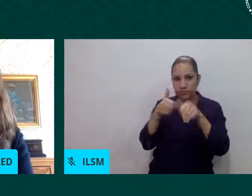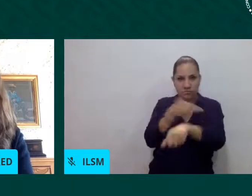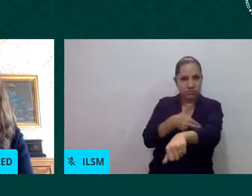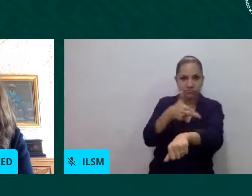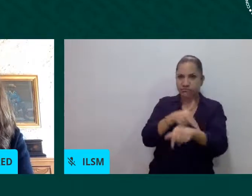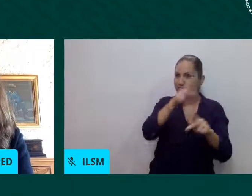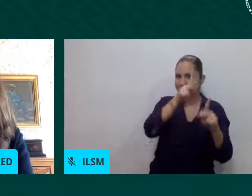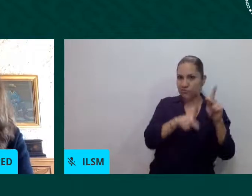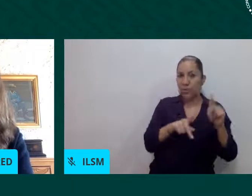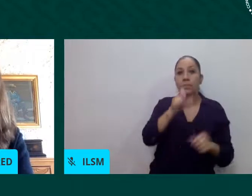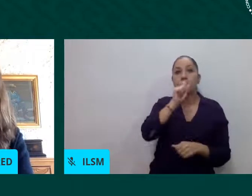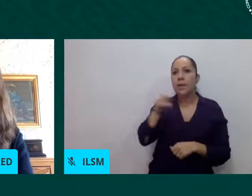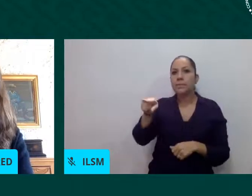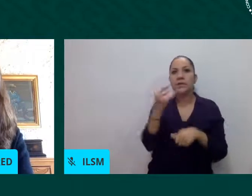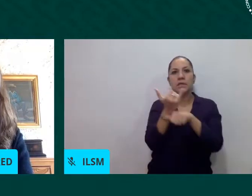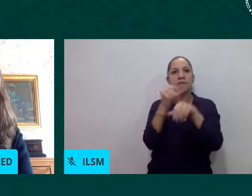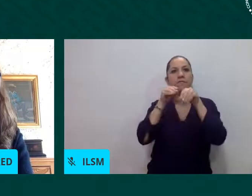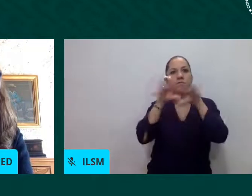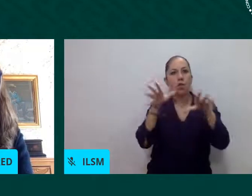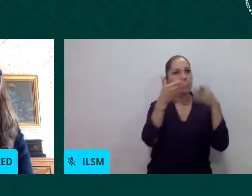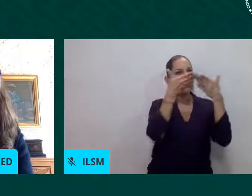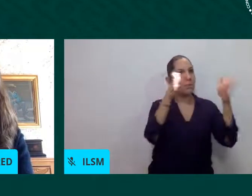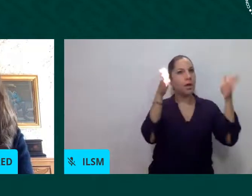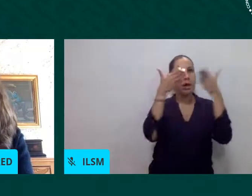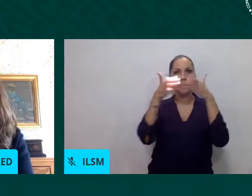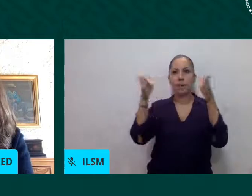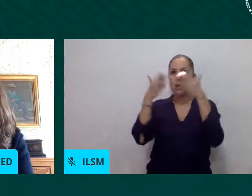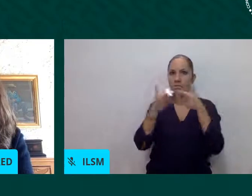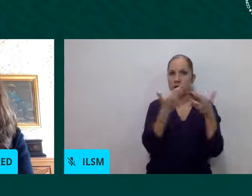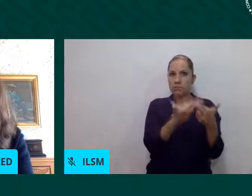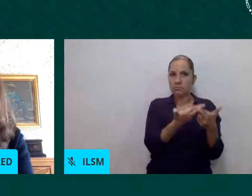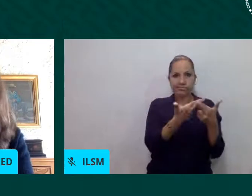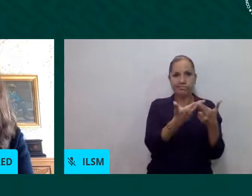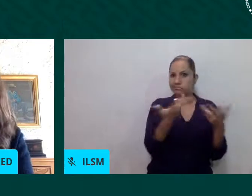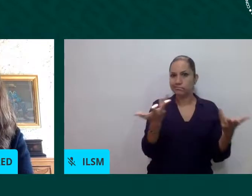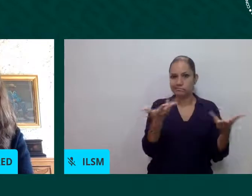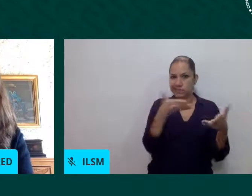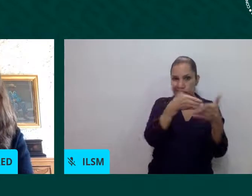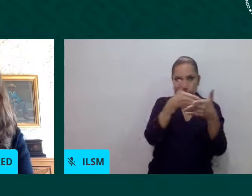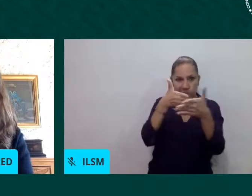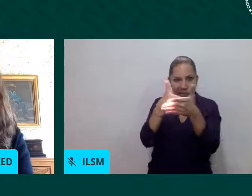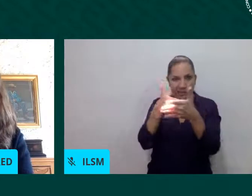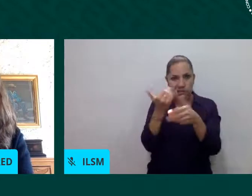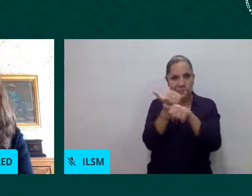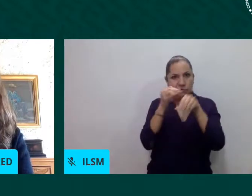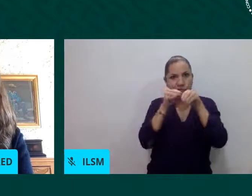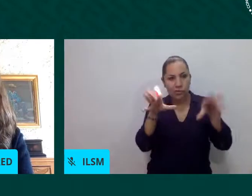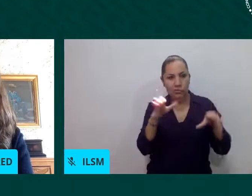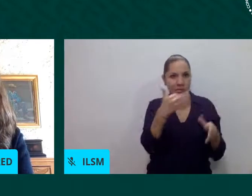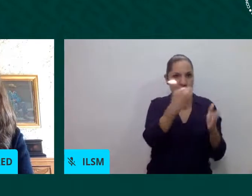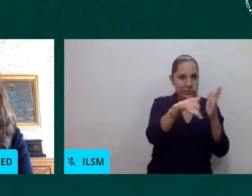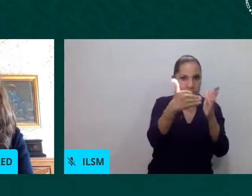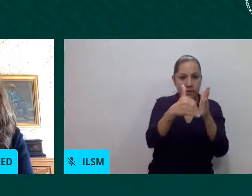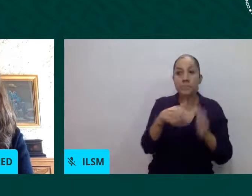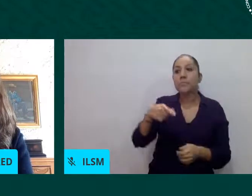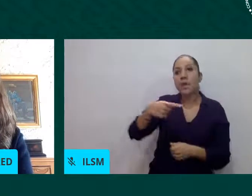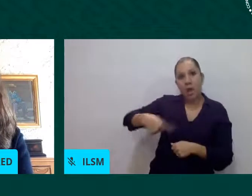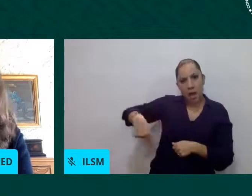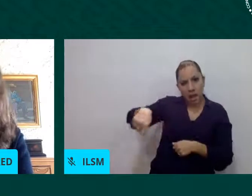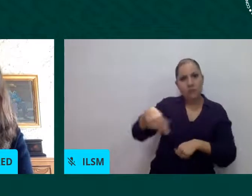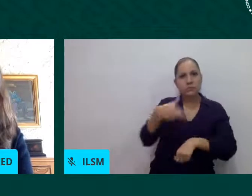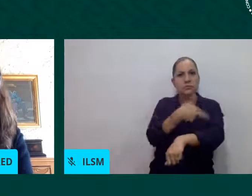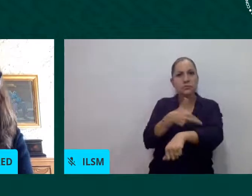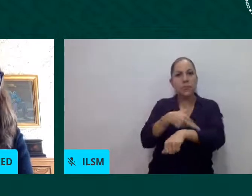de apoyo ni con asesoría para acceder al mercado laboral, además de que existe, pues como sabemos, estigmatización y falta de información en torno a la